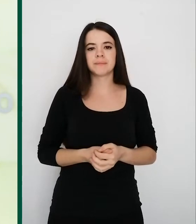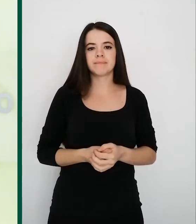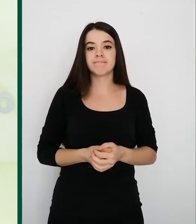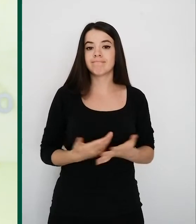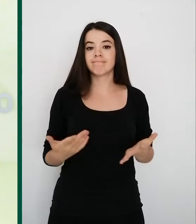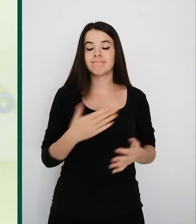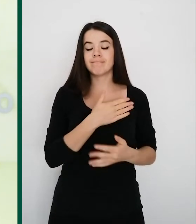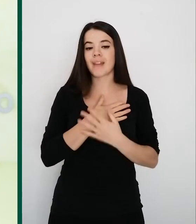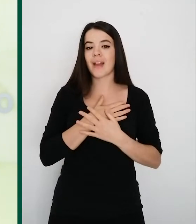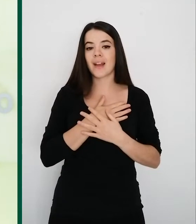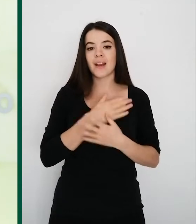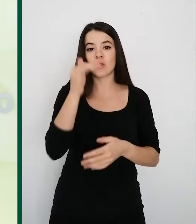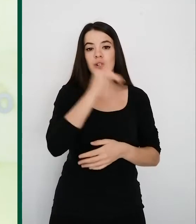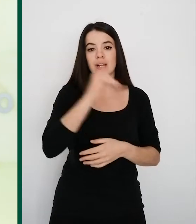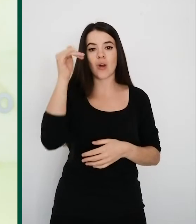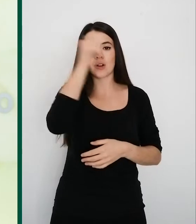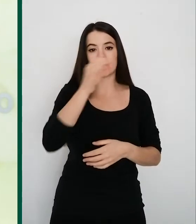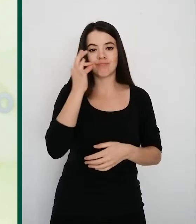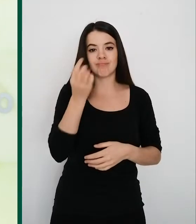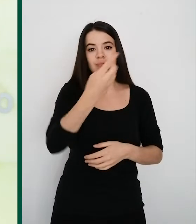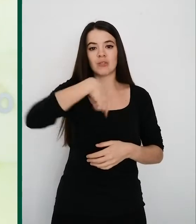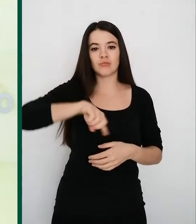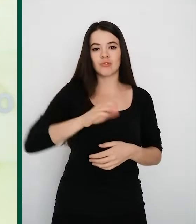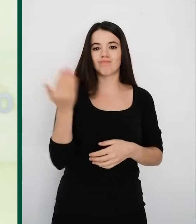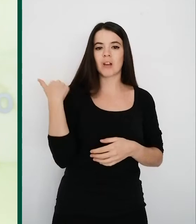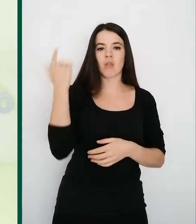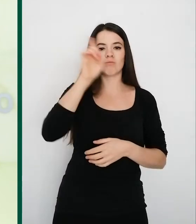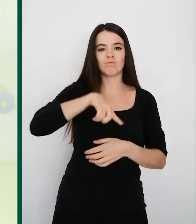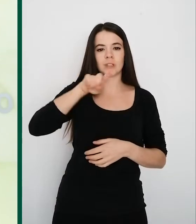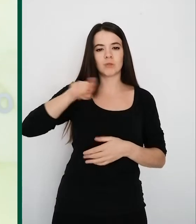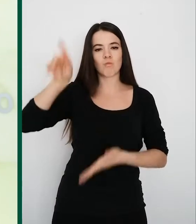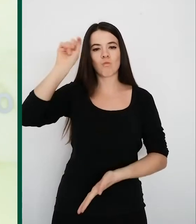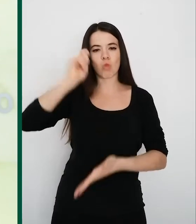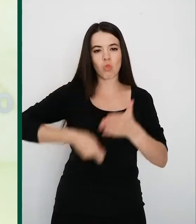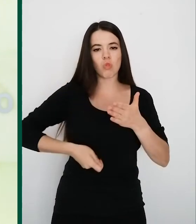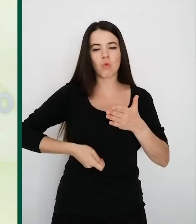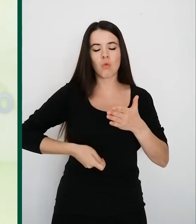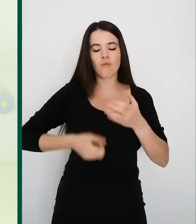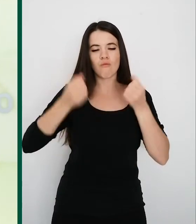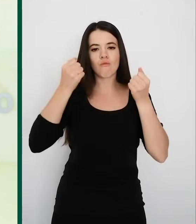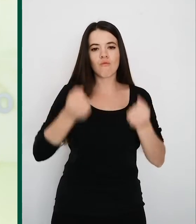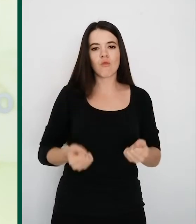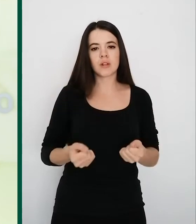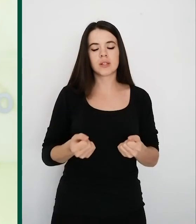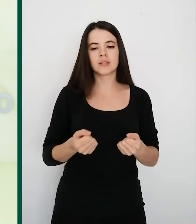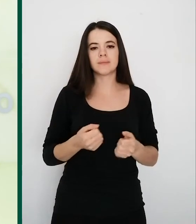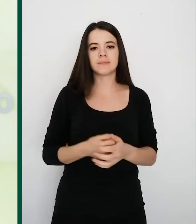Queridas riojanas y riojanos, hemos vivido meses muy intensos, duros a nivel sanitario.